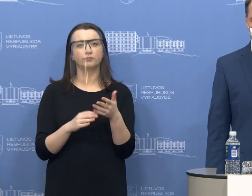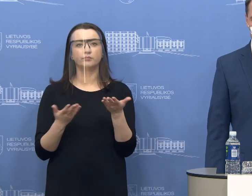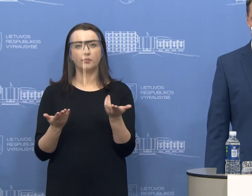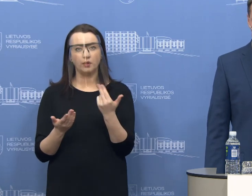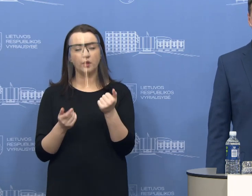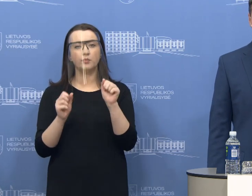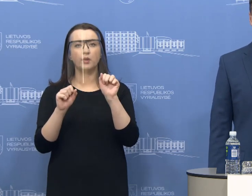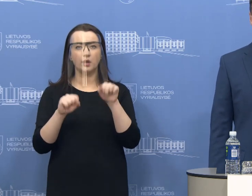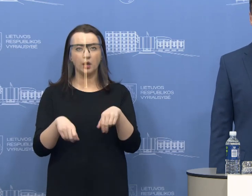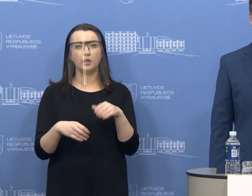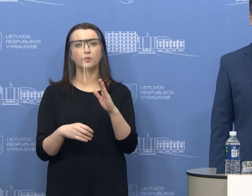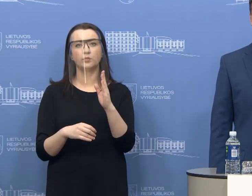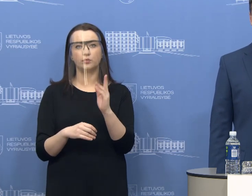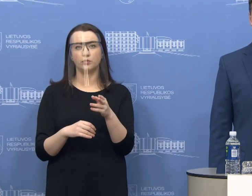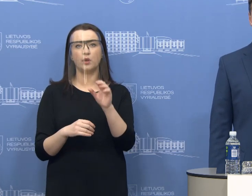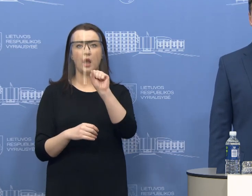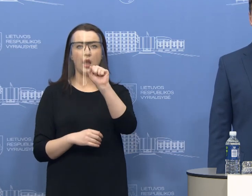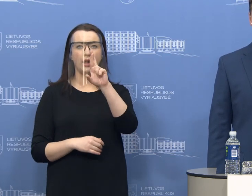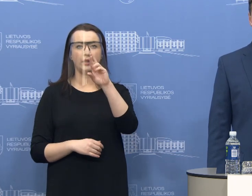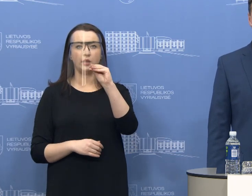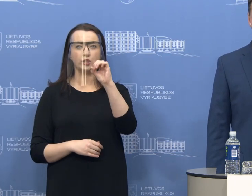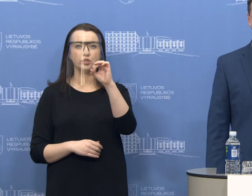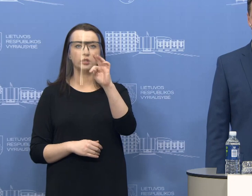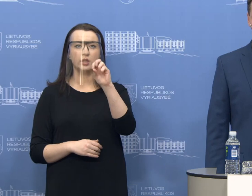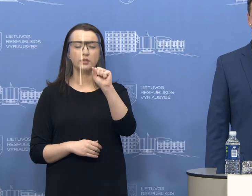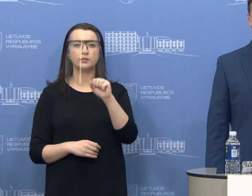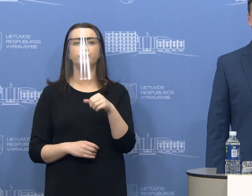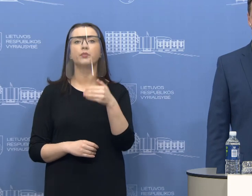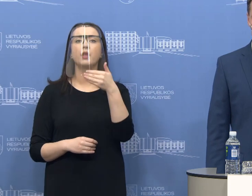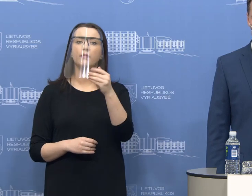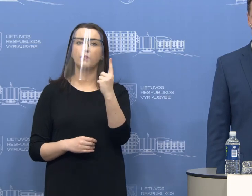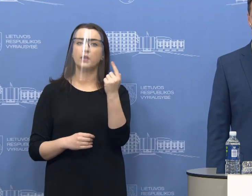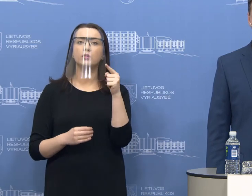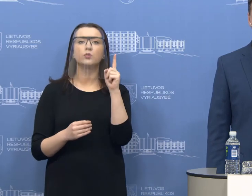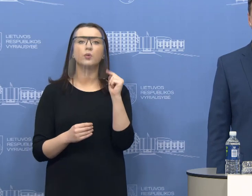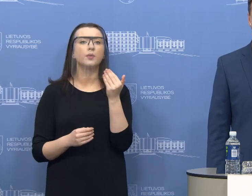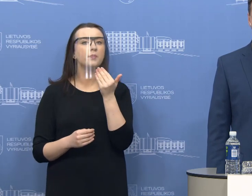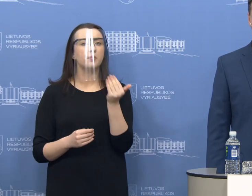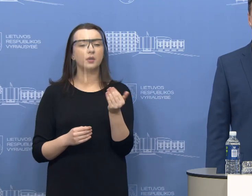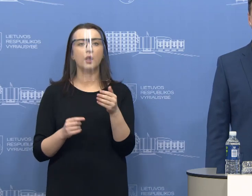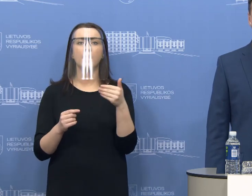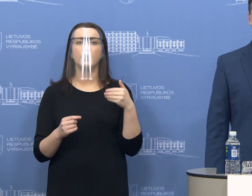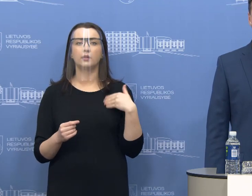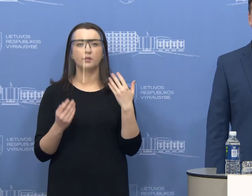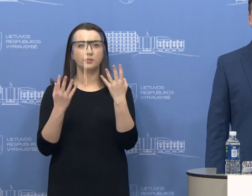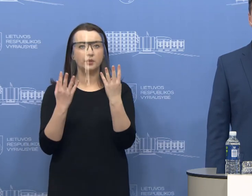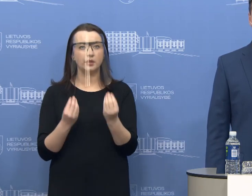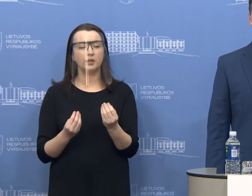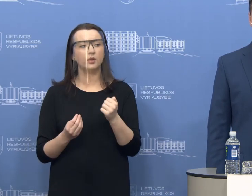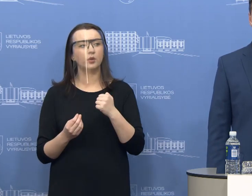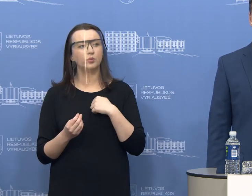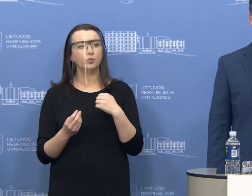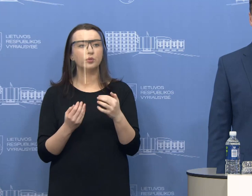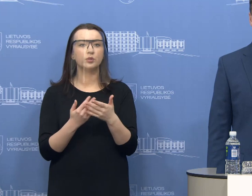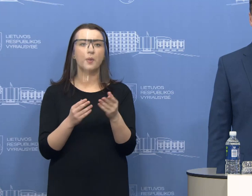tuomet gali būti taikomas ir areštas. M1, prašome, jūsų klausimas. Labą dieną. Ar tyriate